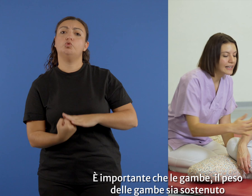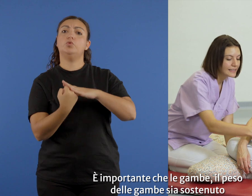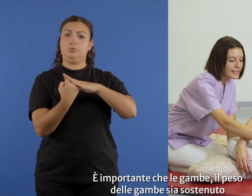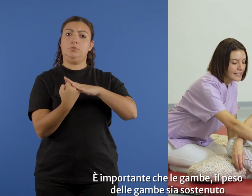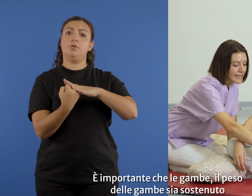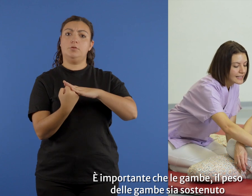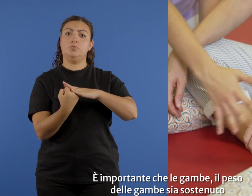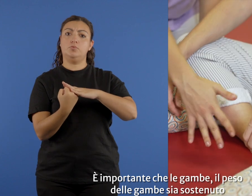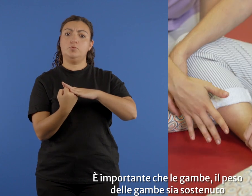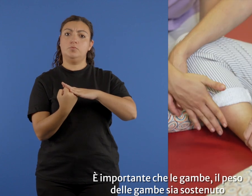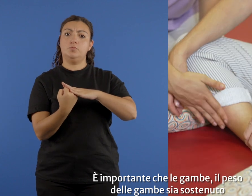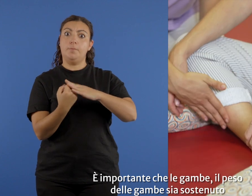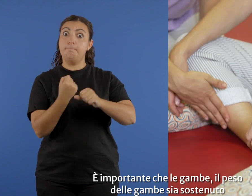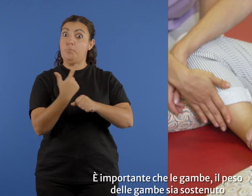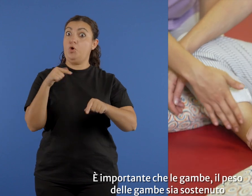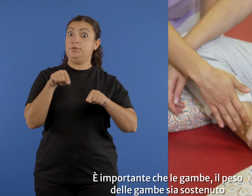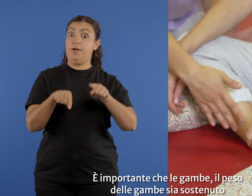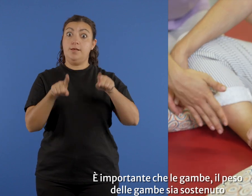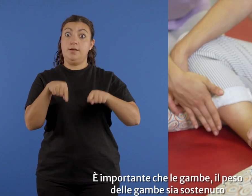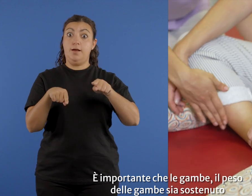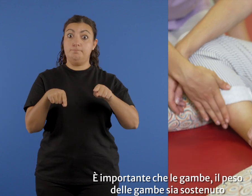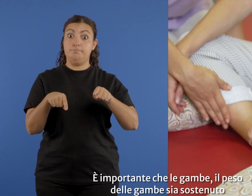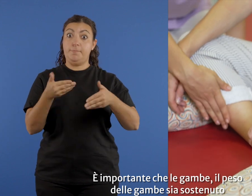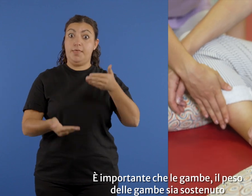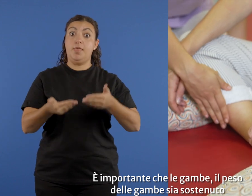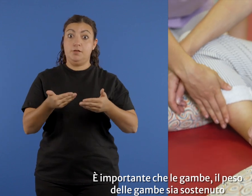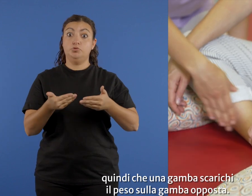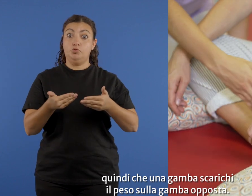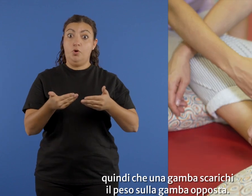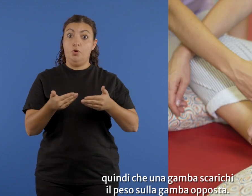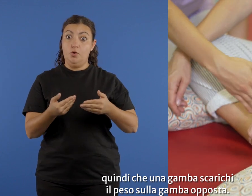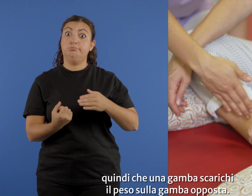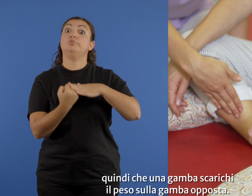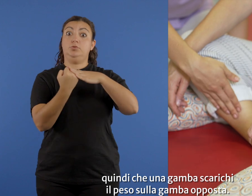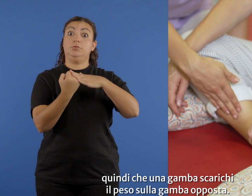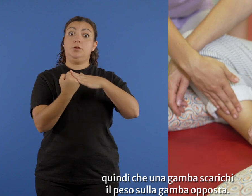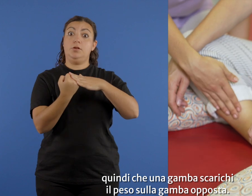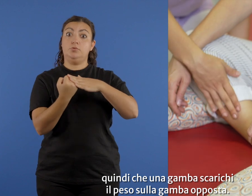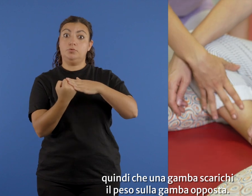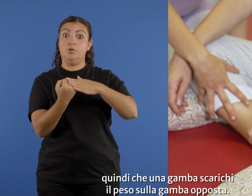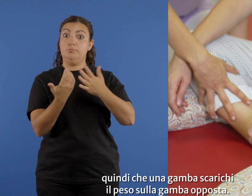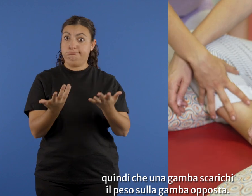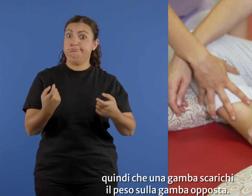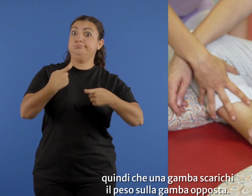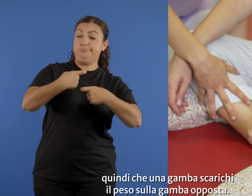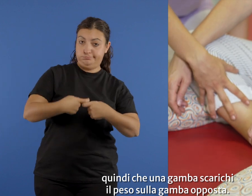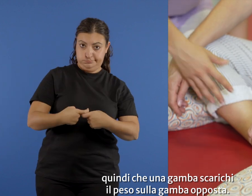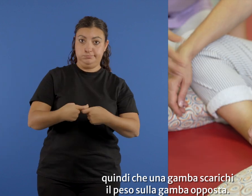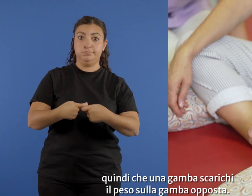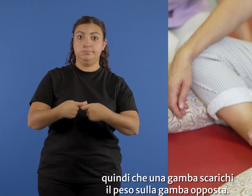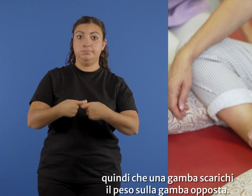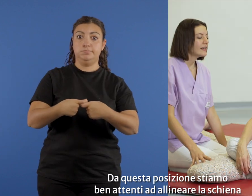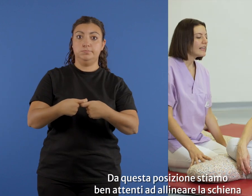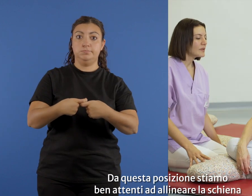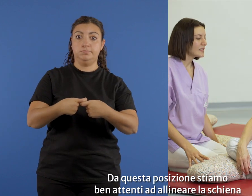è importante che il peso delle gambe sia sostenuto, quindi che una gamba scarichi il peso sulla gamba opposta.